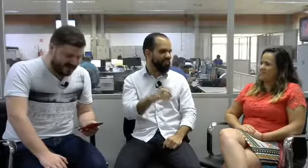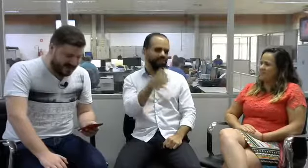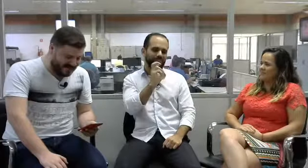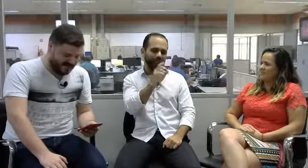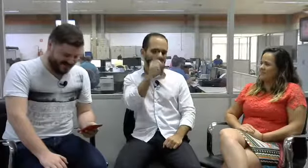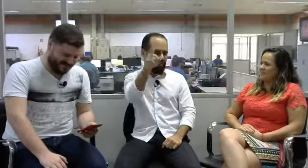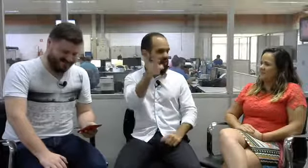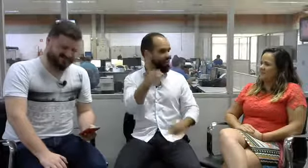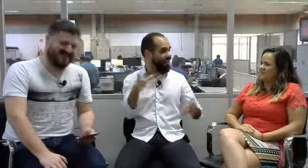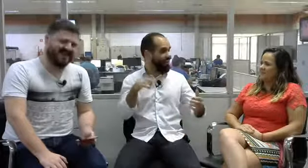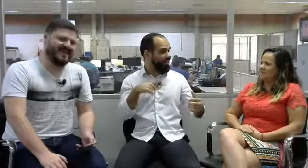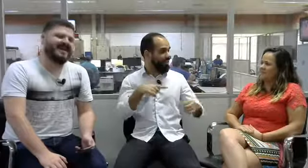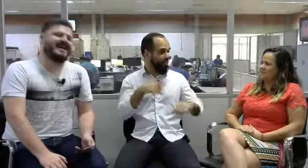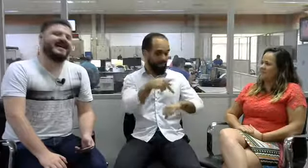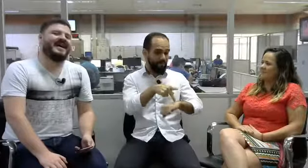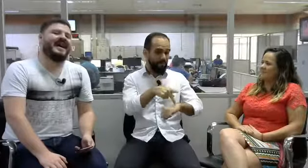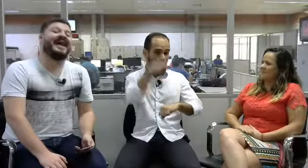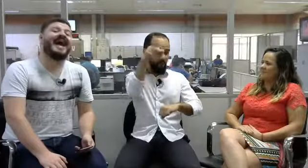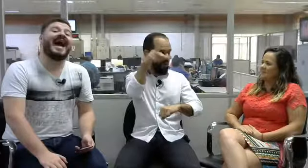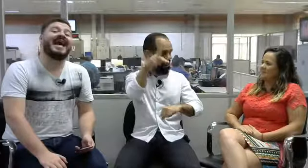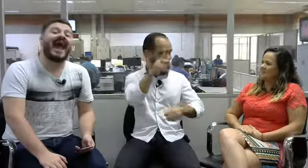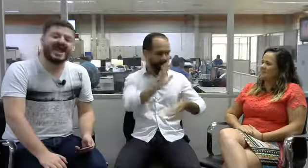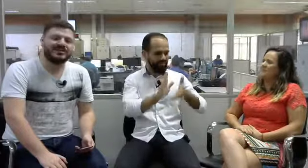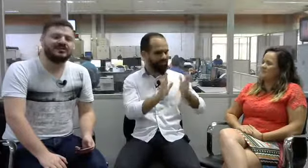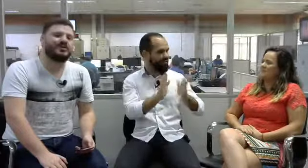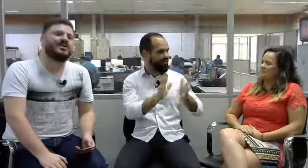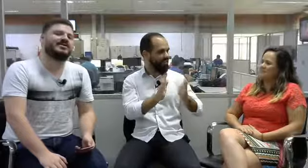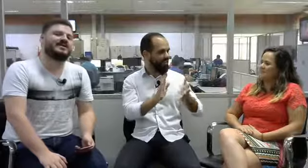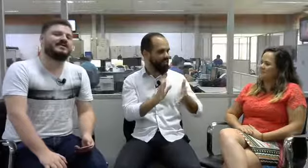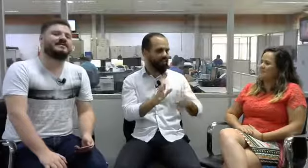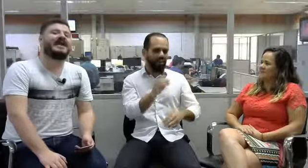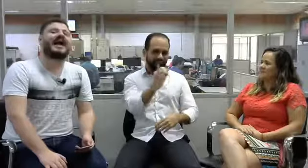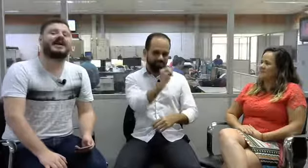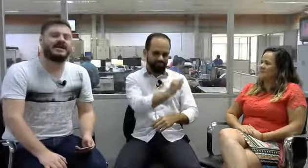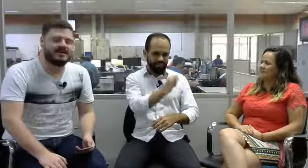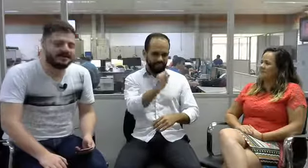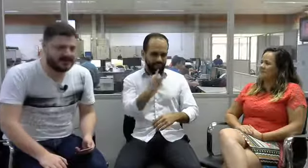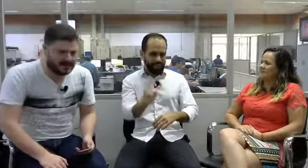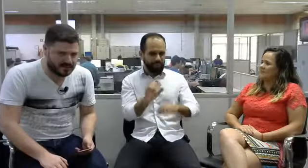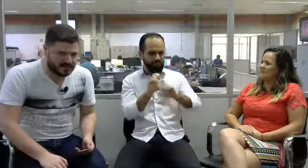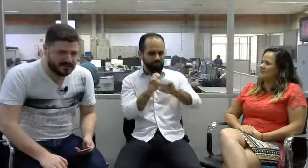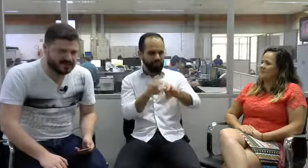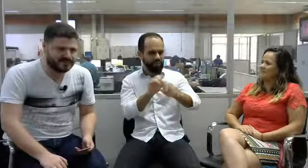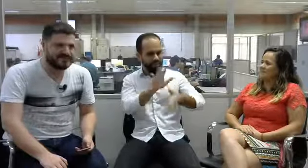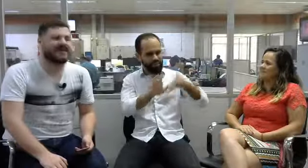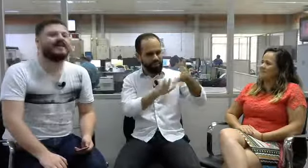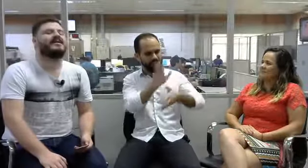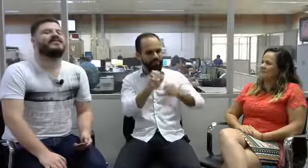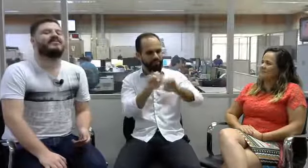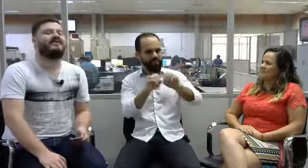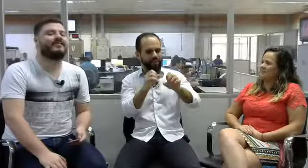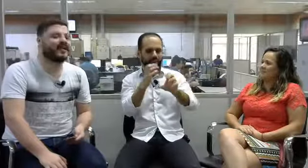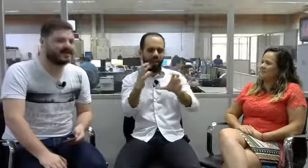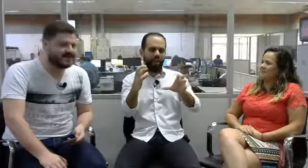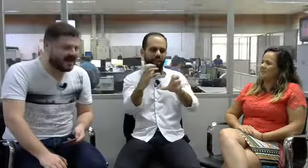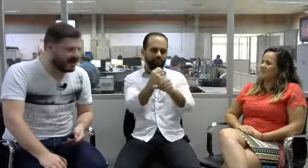Libras. Ela é instrutora de Libras há 15 anos, já foi casada